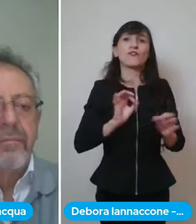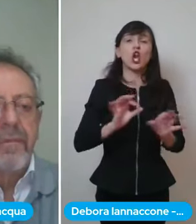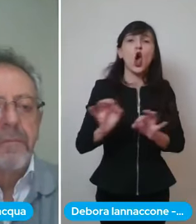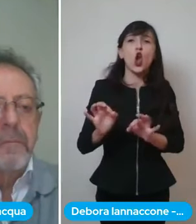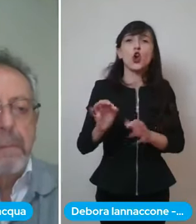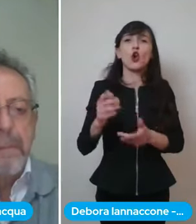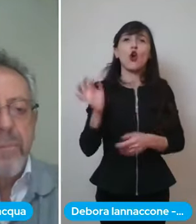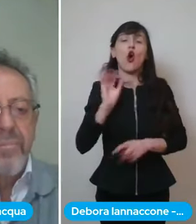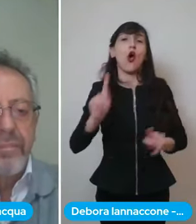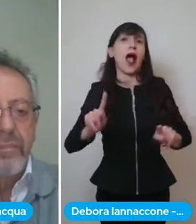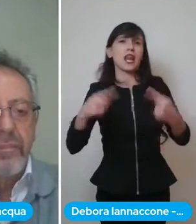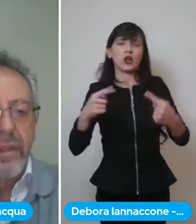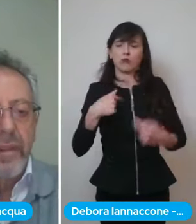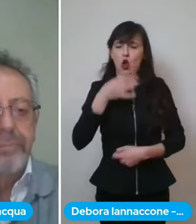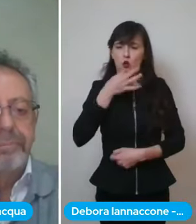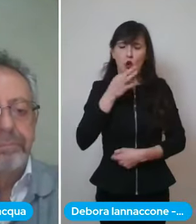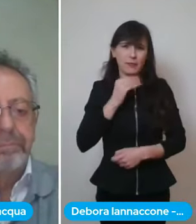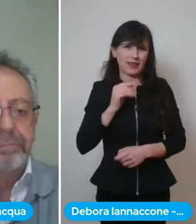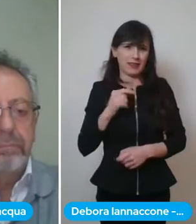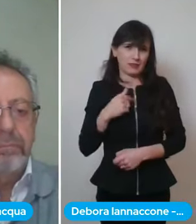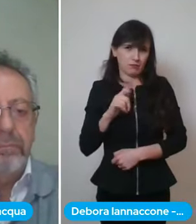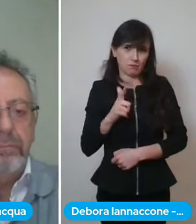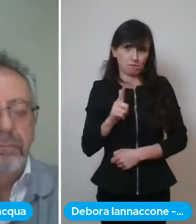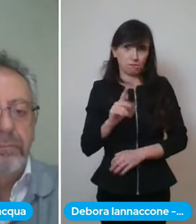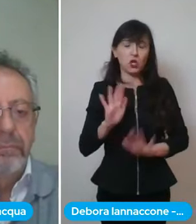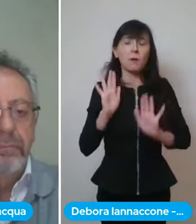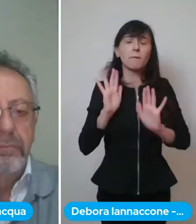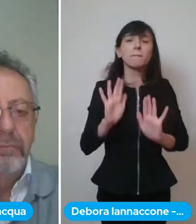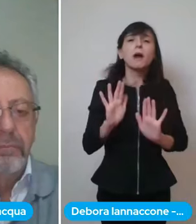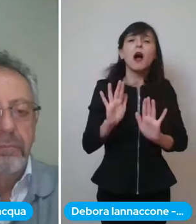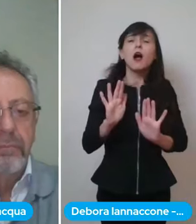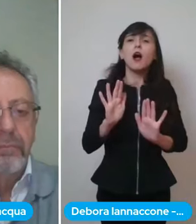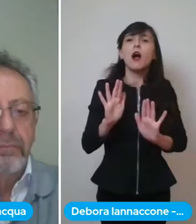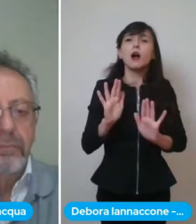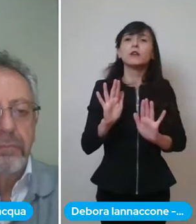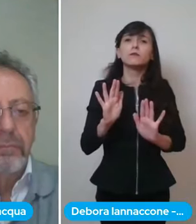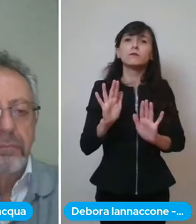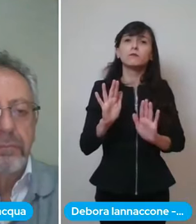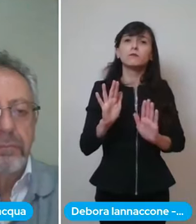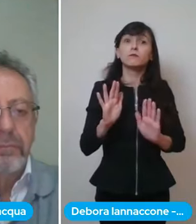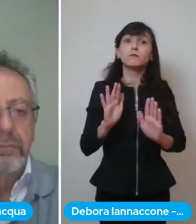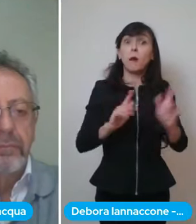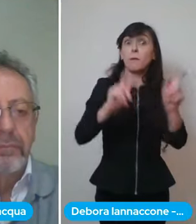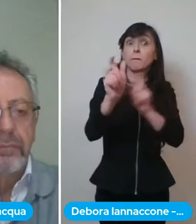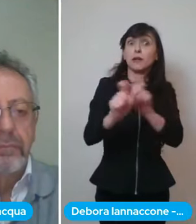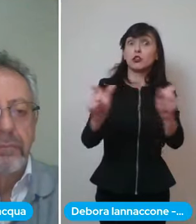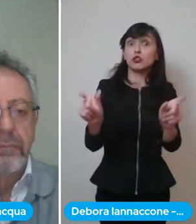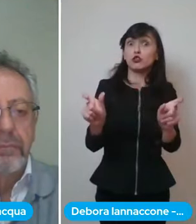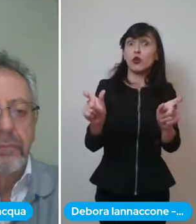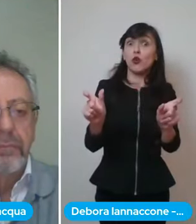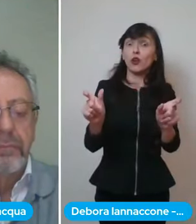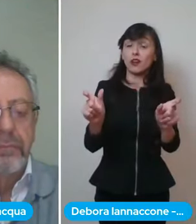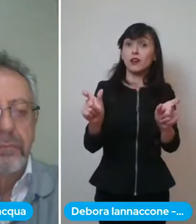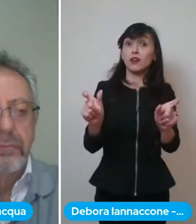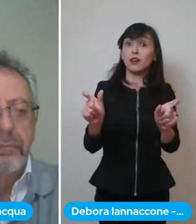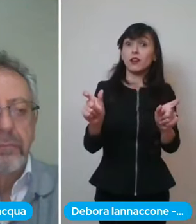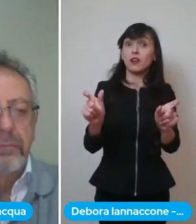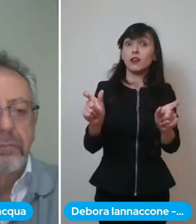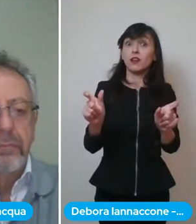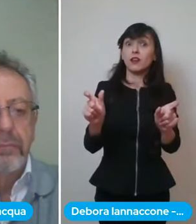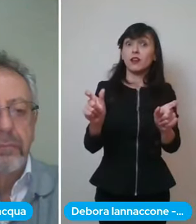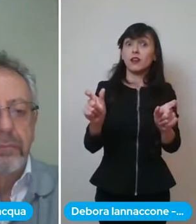e qui non mi voglio esprimere però ecco ehm prima che la gente assuma faccia